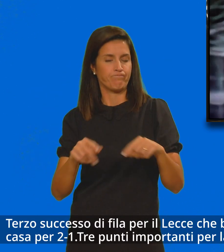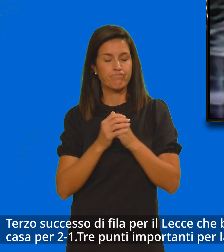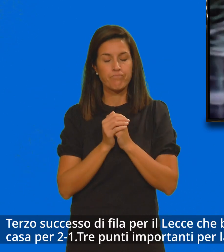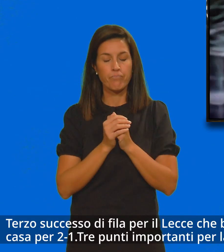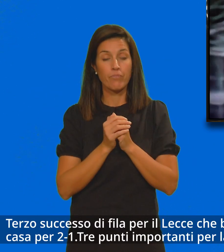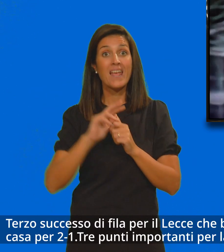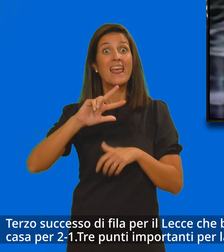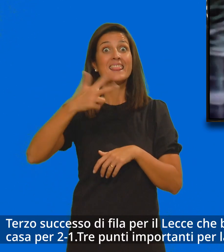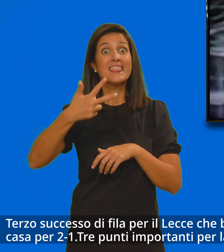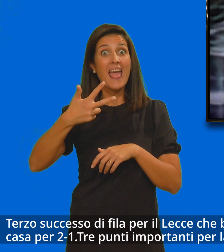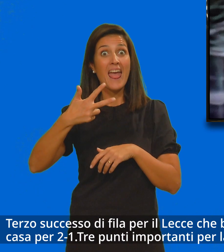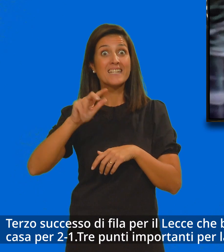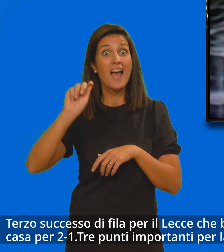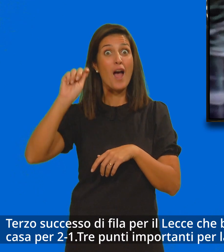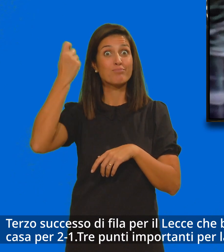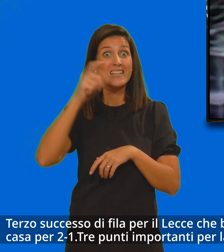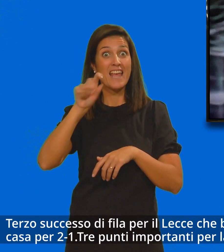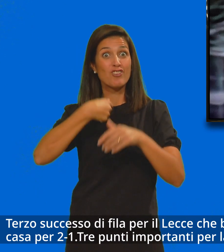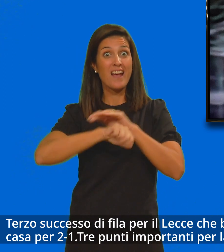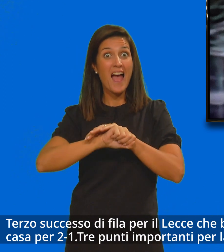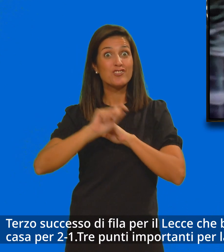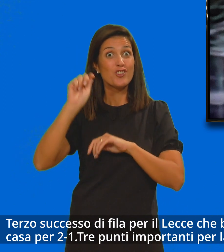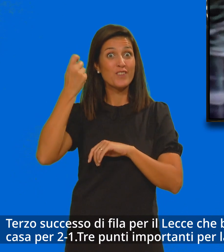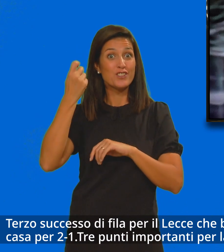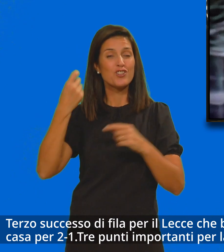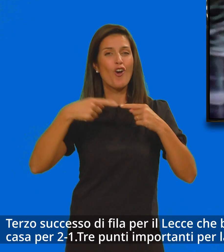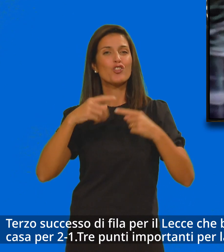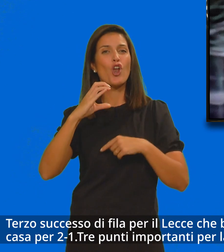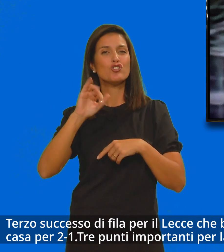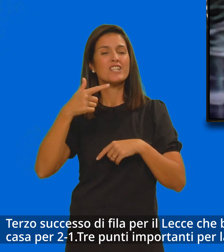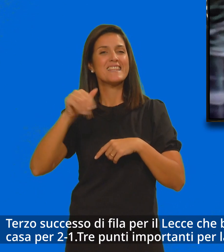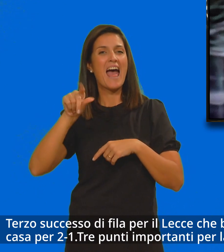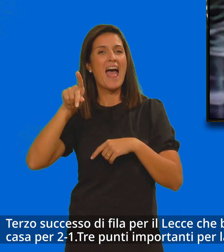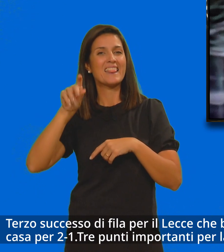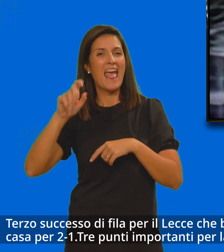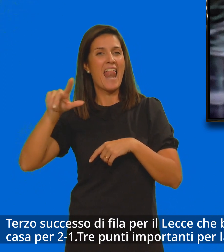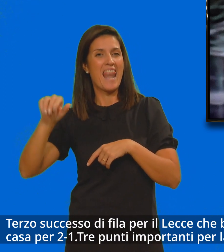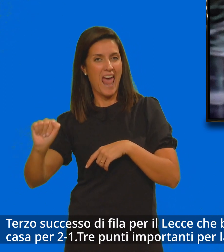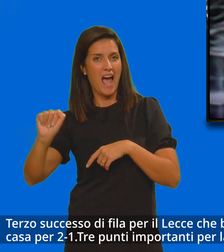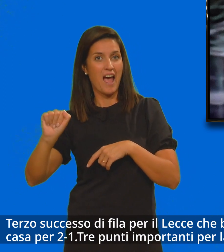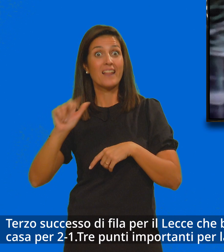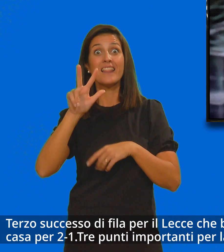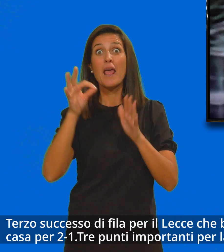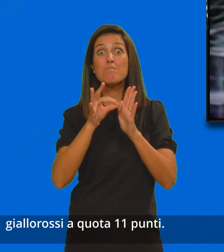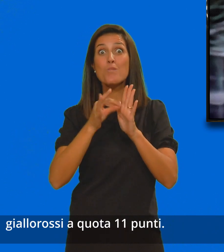batte il Cittadella fuori casa per 2-1 Tre punti importanti per la classifica che portano i